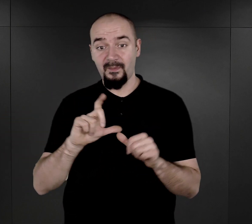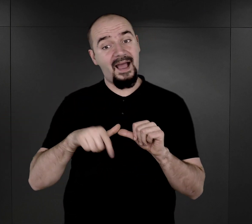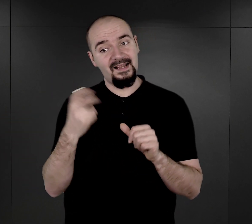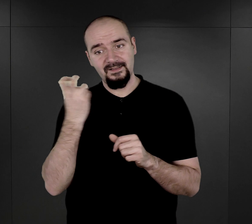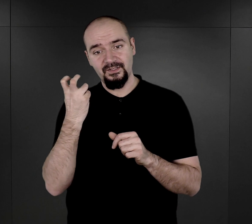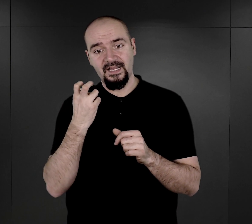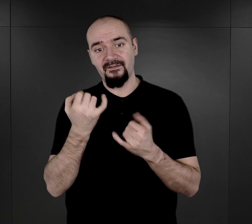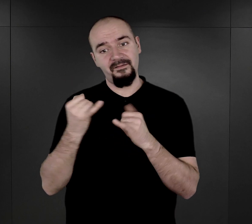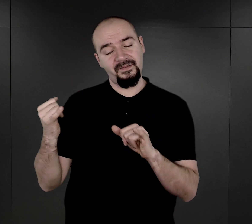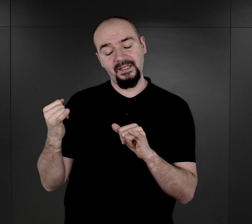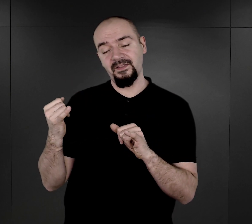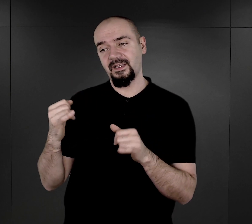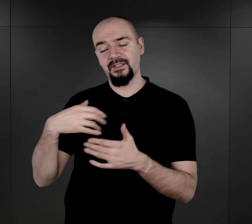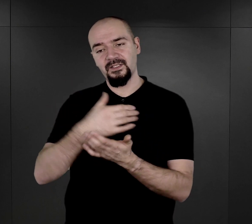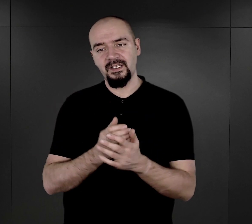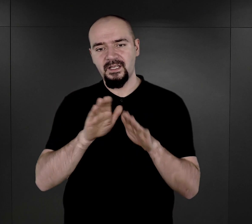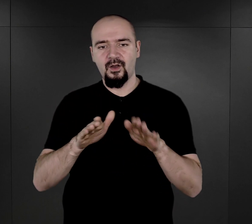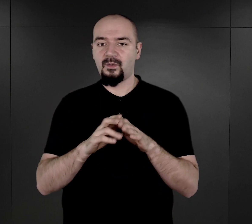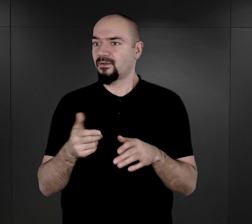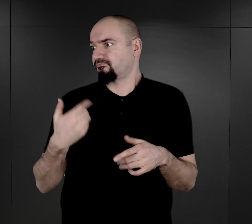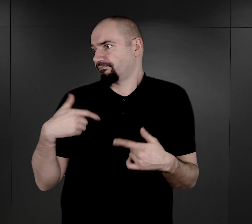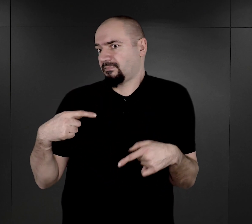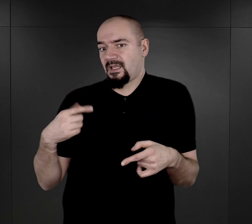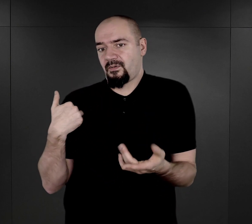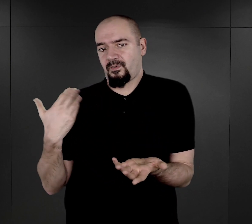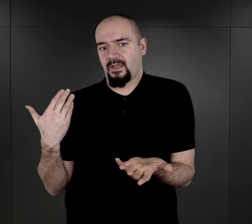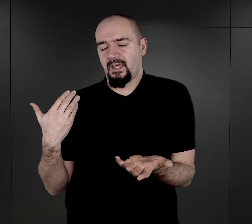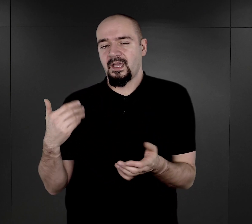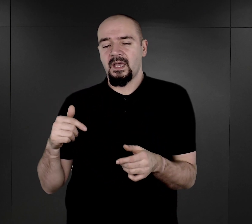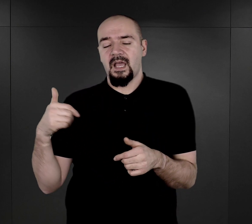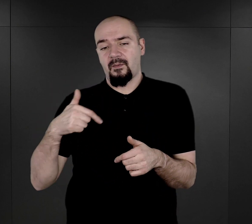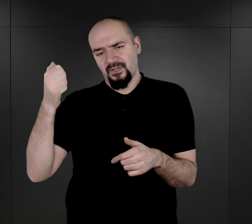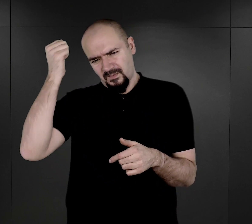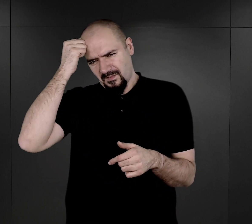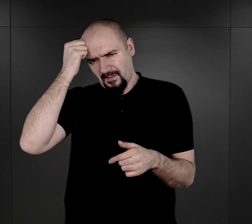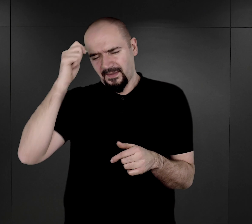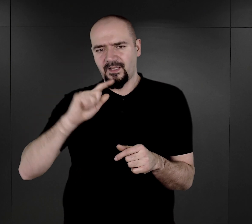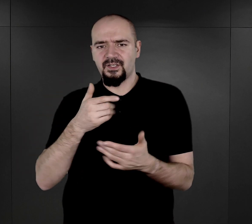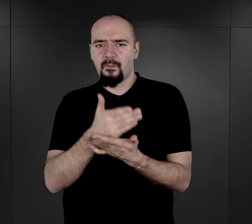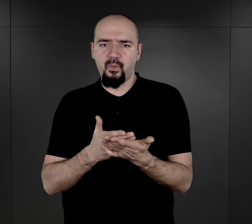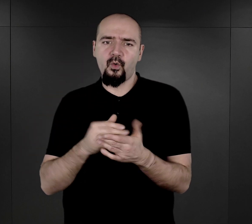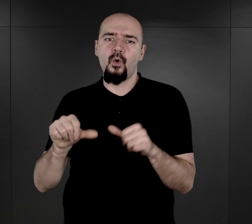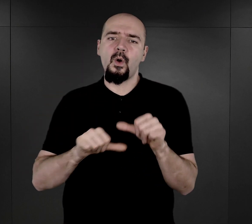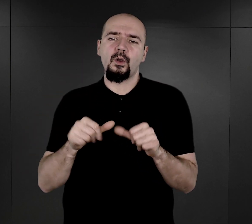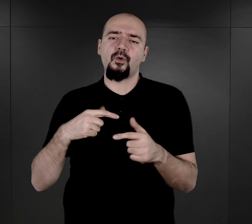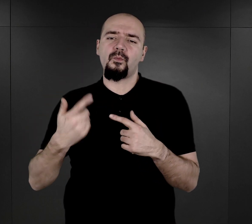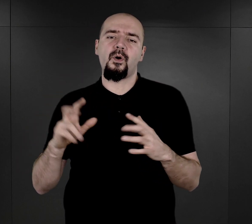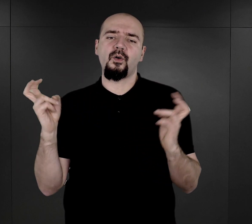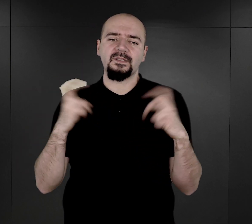obozu nie występowała, a musimy pamiętać, że pół roku po założeniu obozu rodzinnego dla